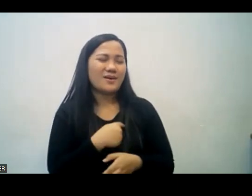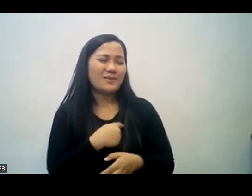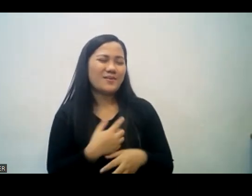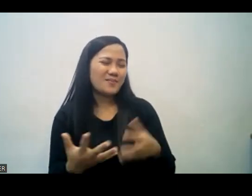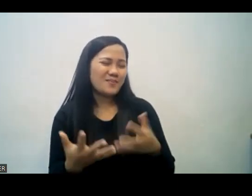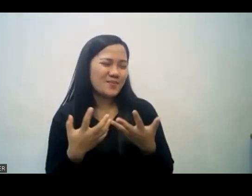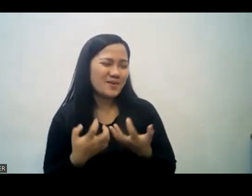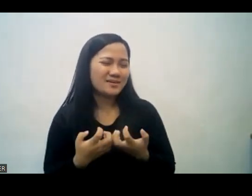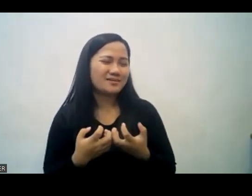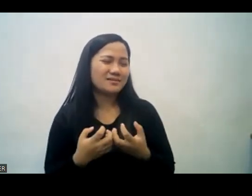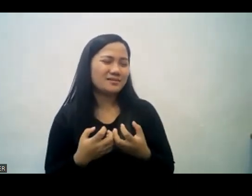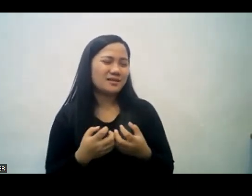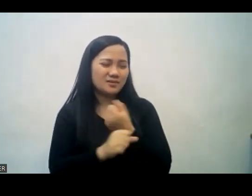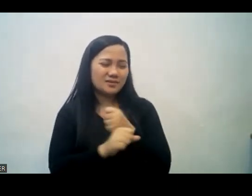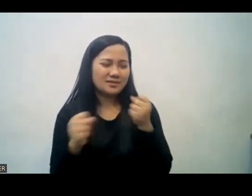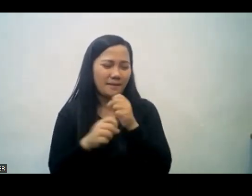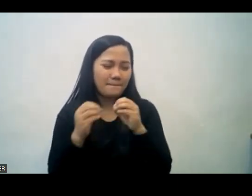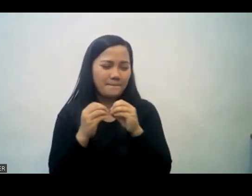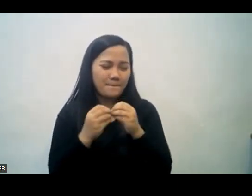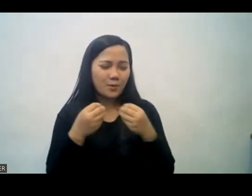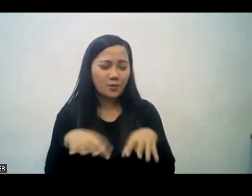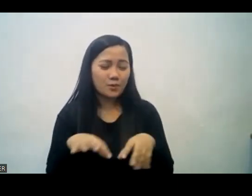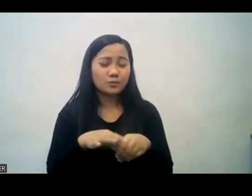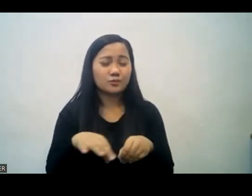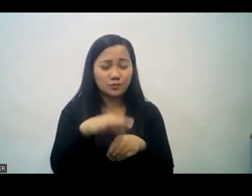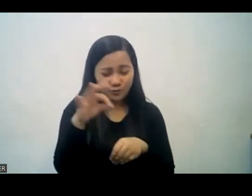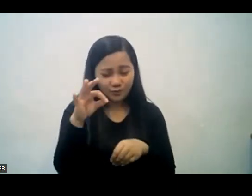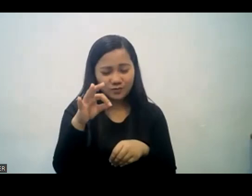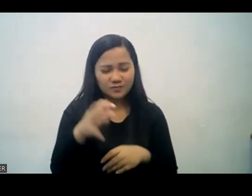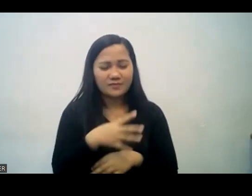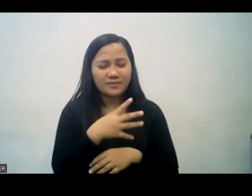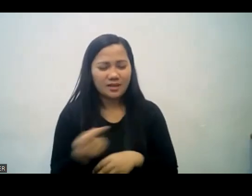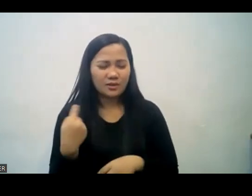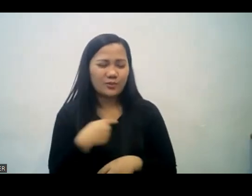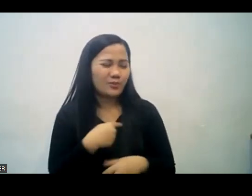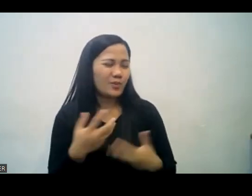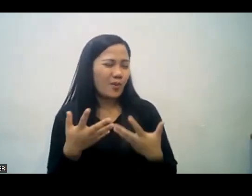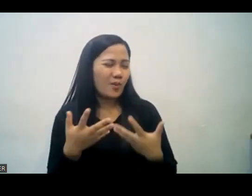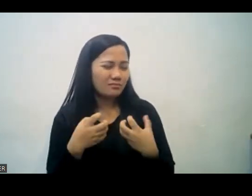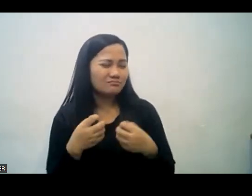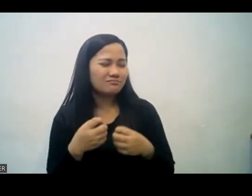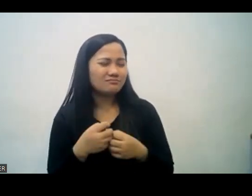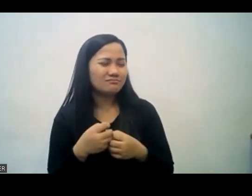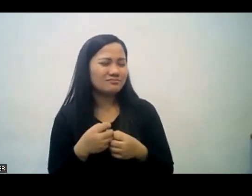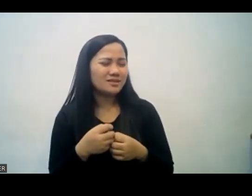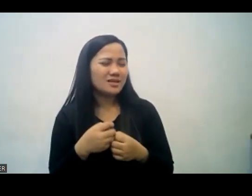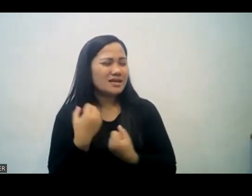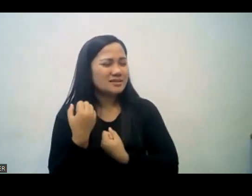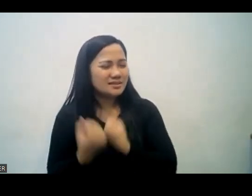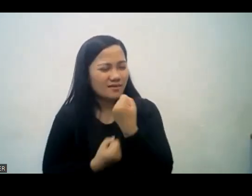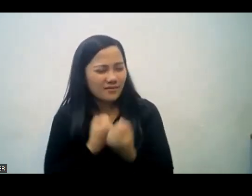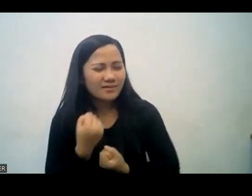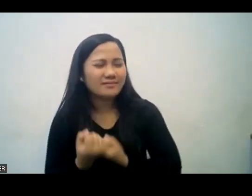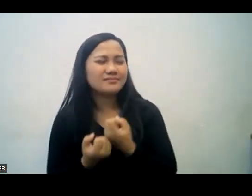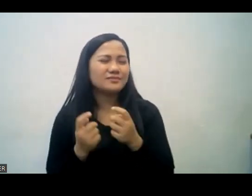saved the more lost source and wants to suffer with jesus together at talagang ninais po